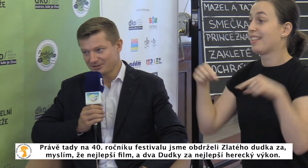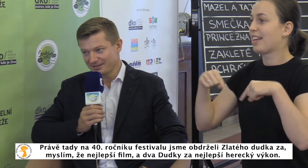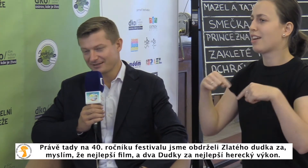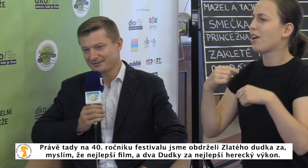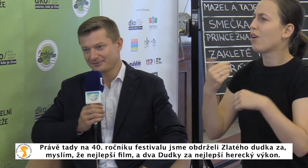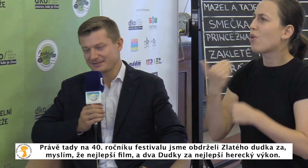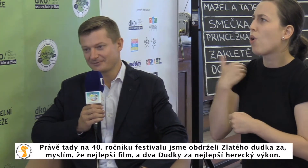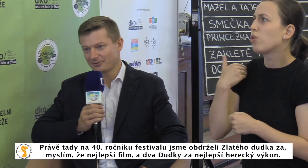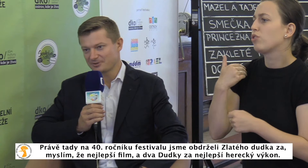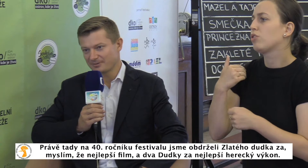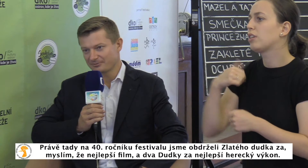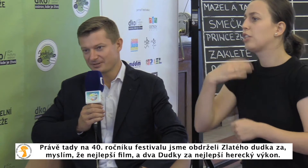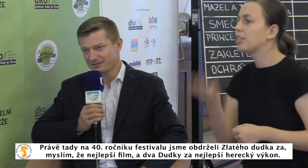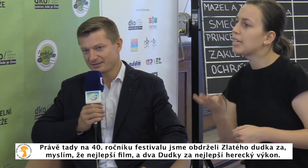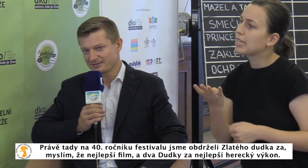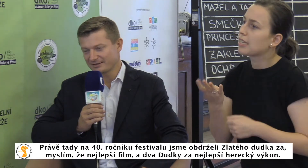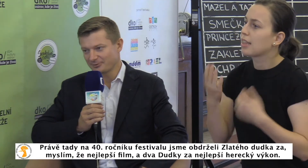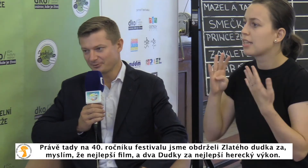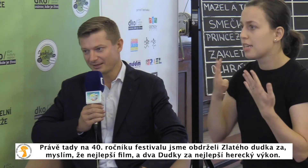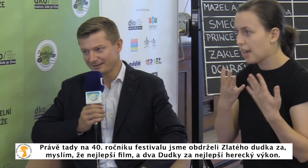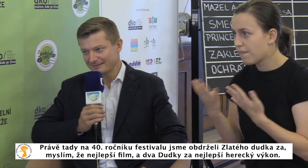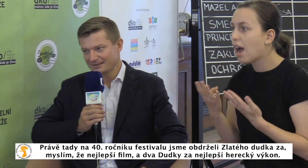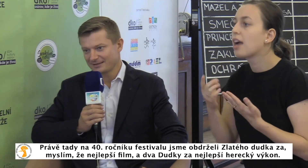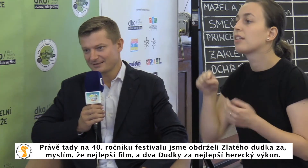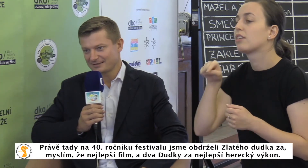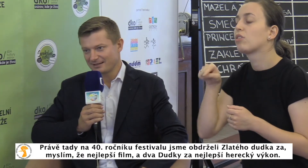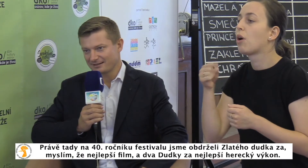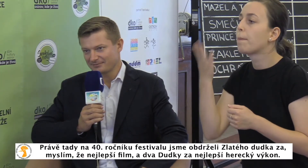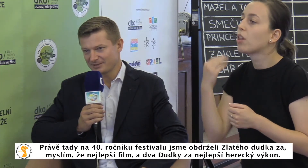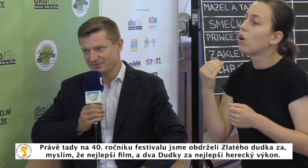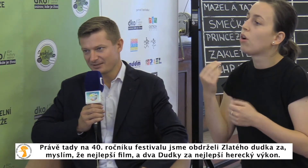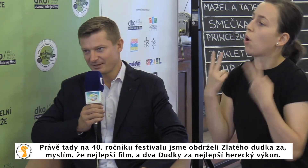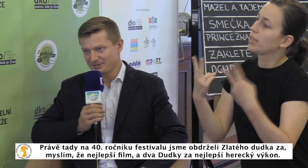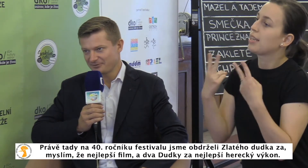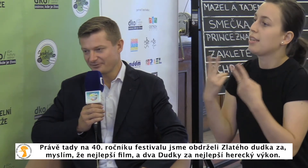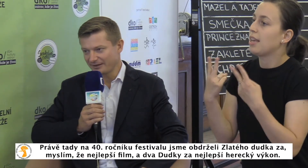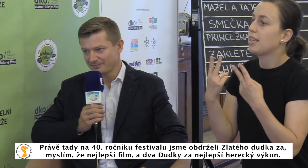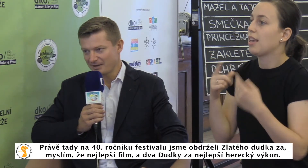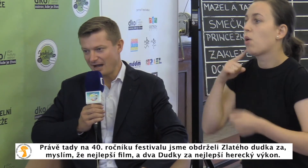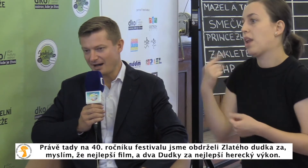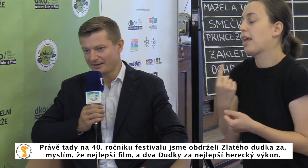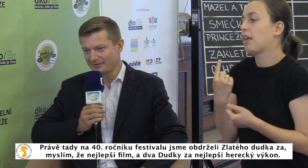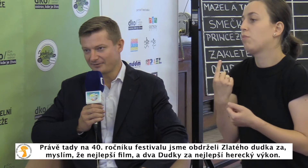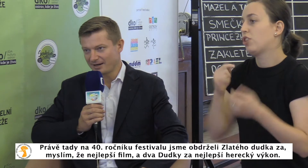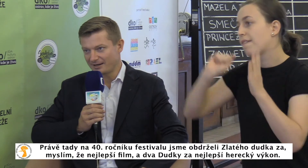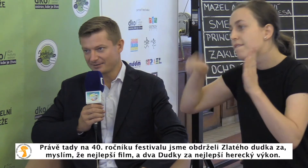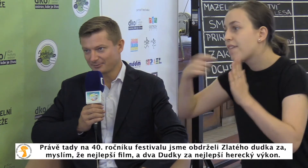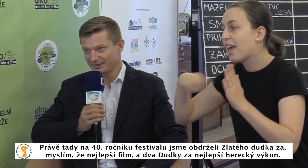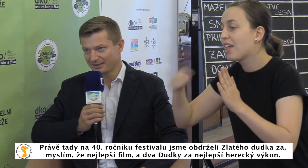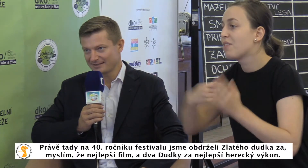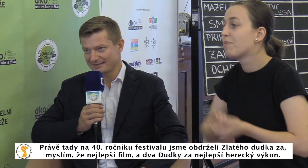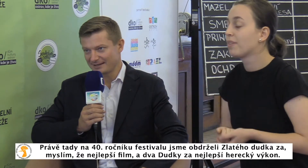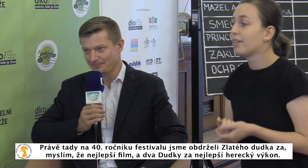ročník festivalu jsme obdrželi Zlatého dudka za, myslím, že nejlepší film a dva